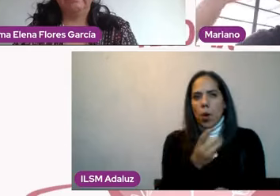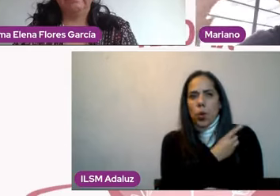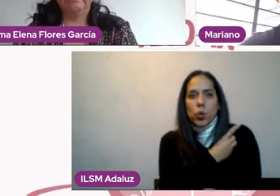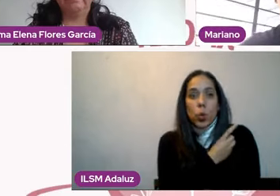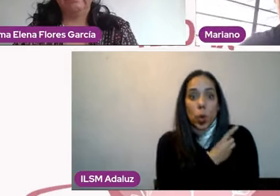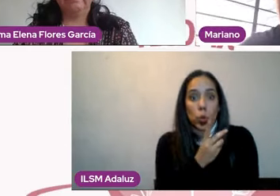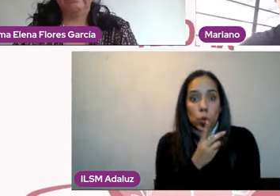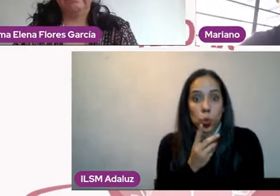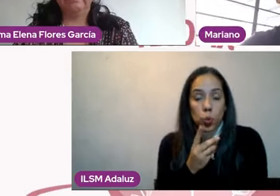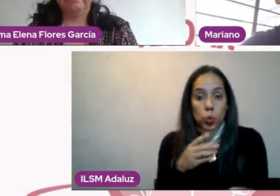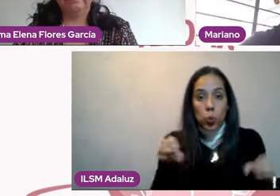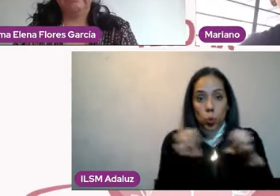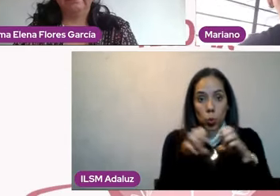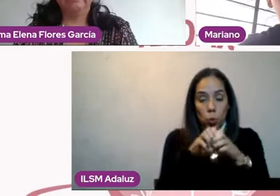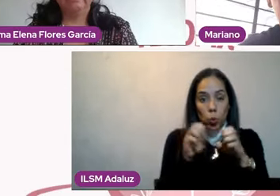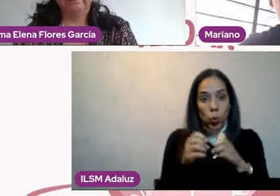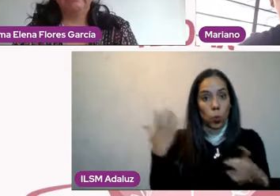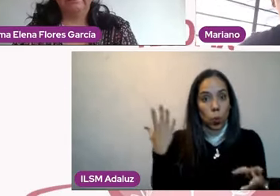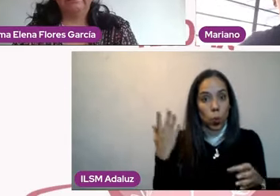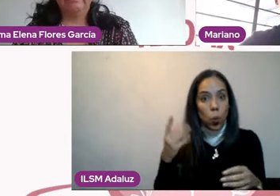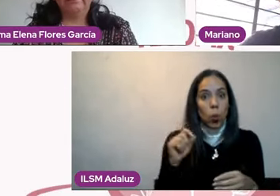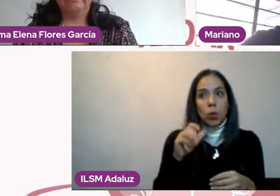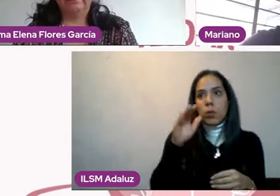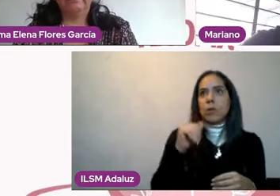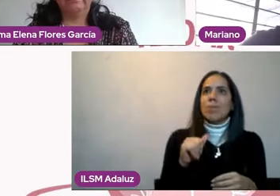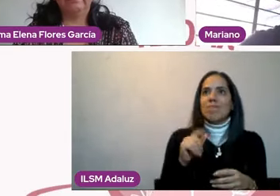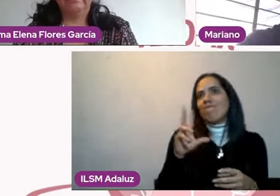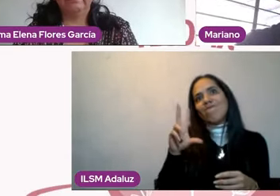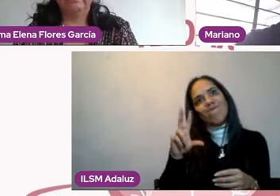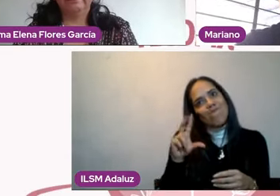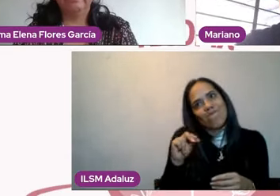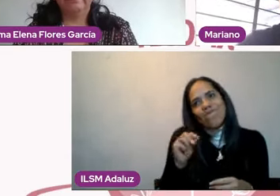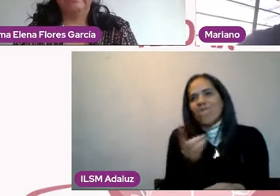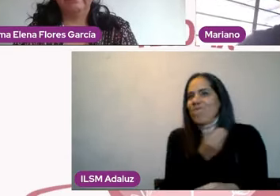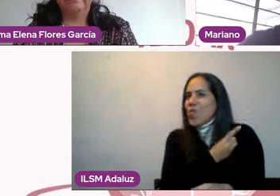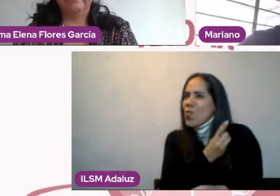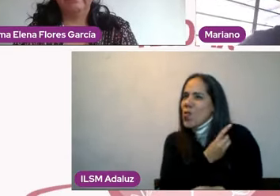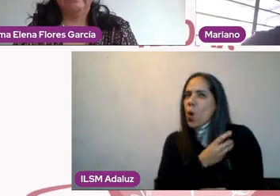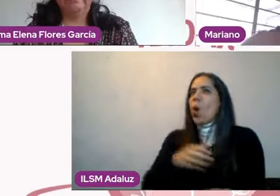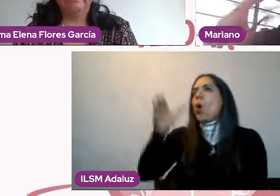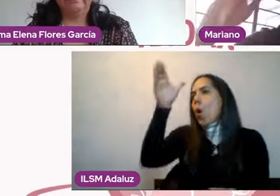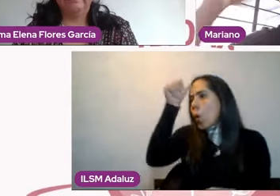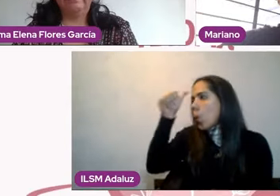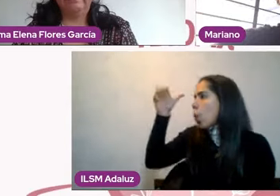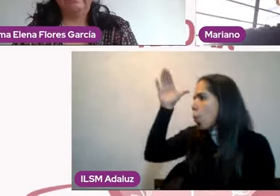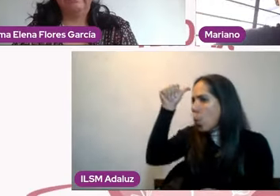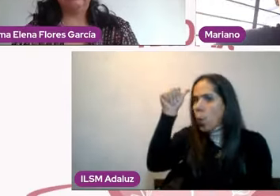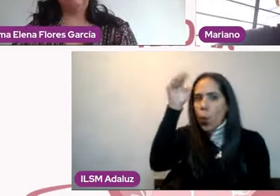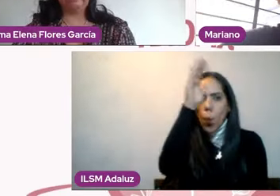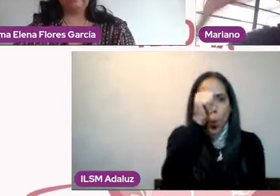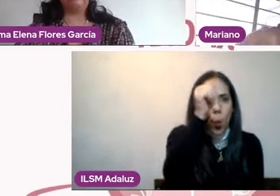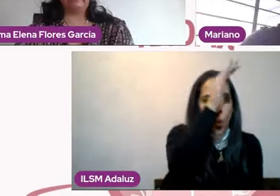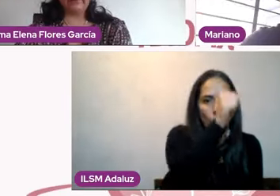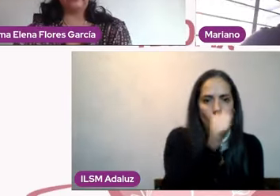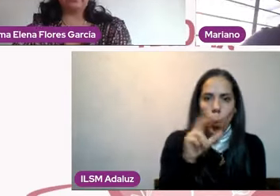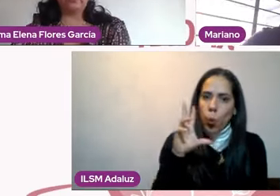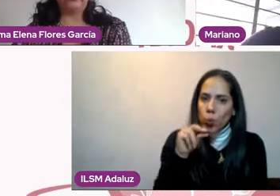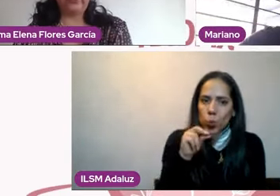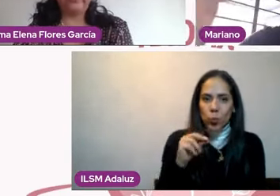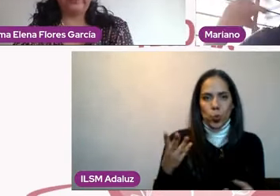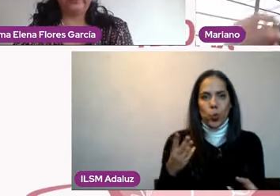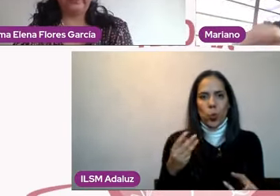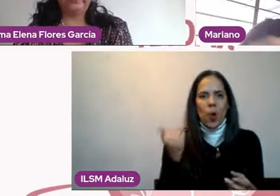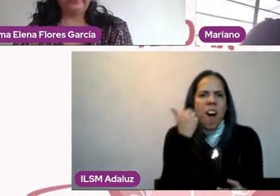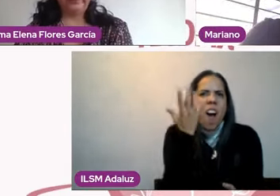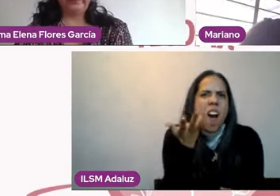necesariamente es a través solamente de acuerdos, no necesariamente es solamente a través de un proyecto de vida. Tiene que